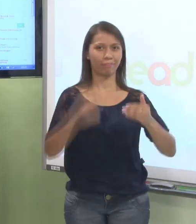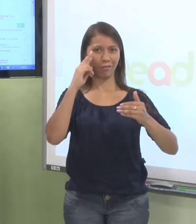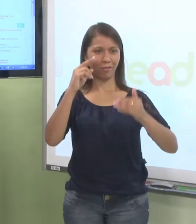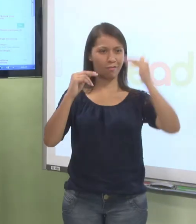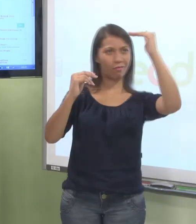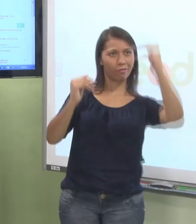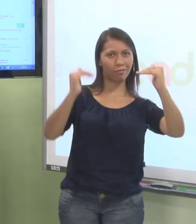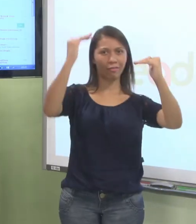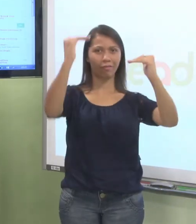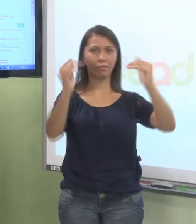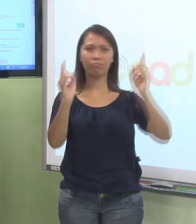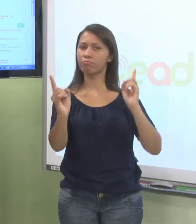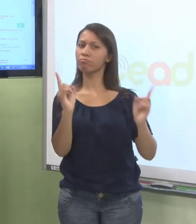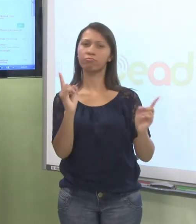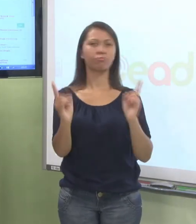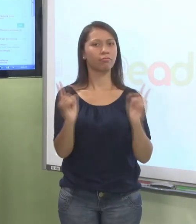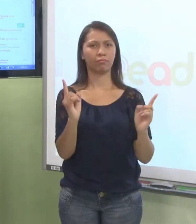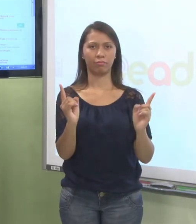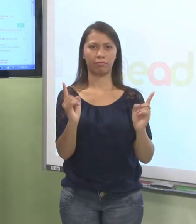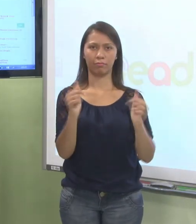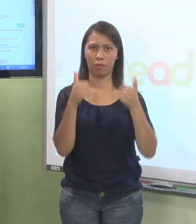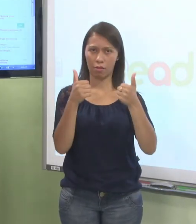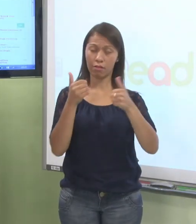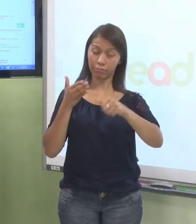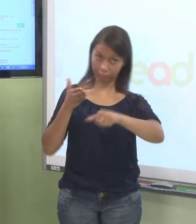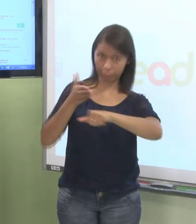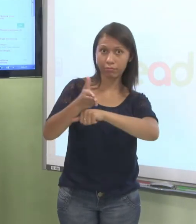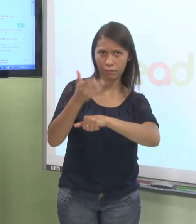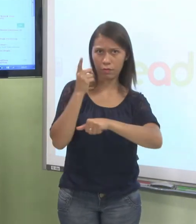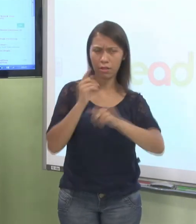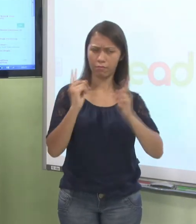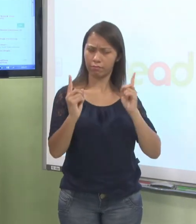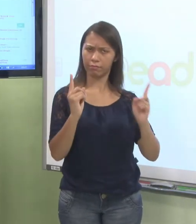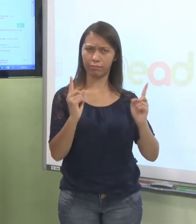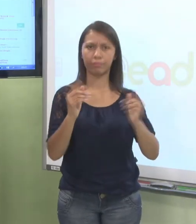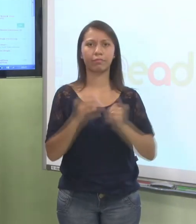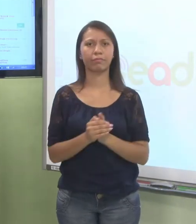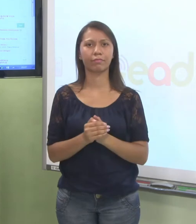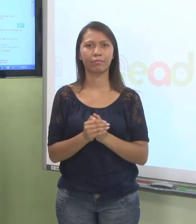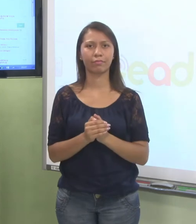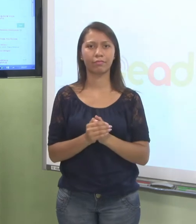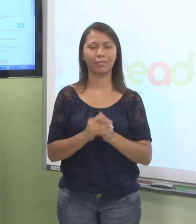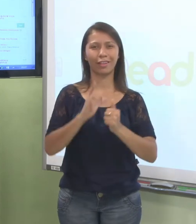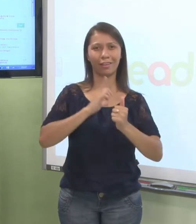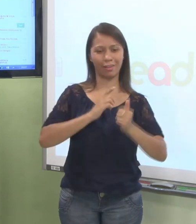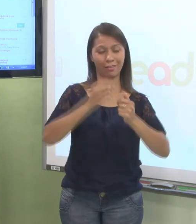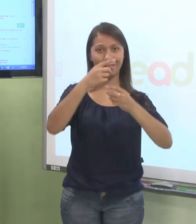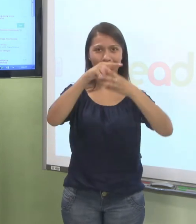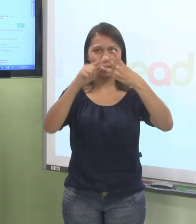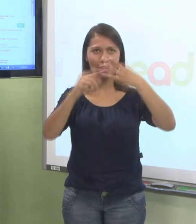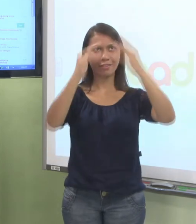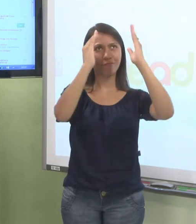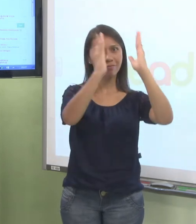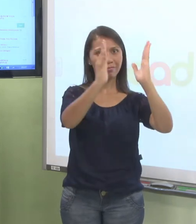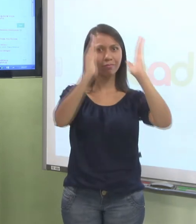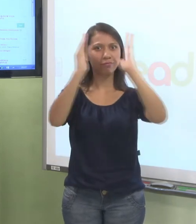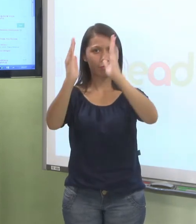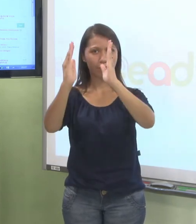Essa daqui é a nossa sala virtual. Como vocês podem ver, ela é dividida em três boxes. Um box esquerdo, um